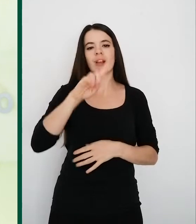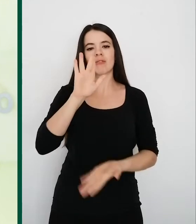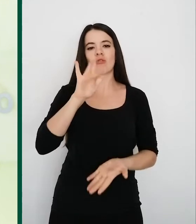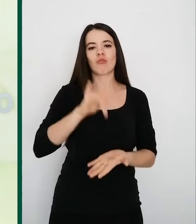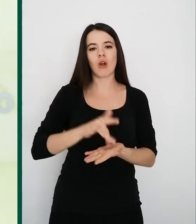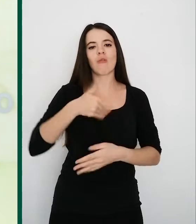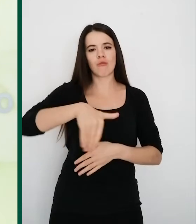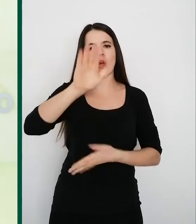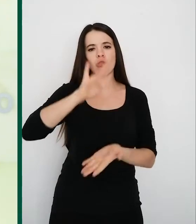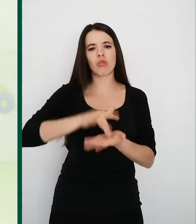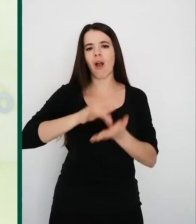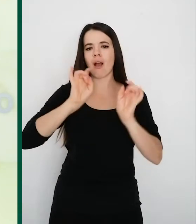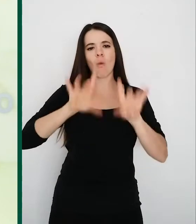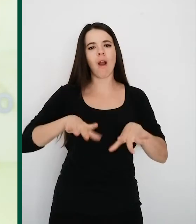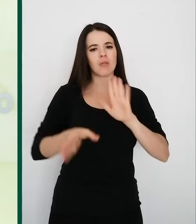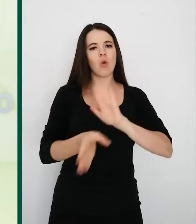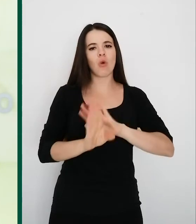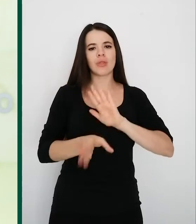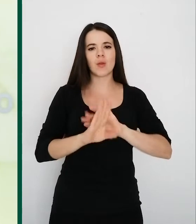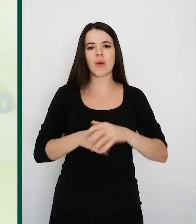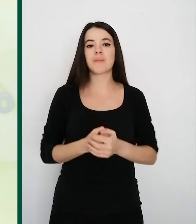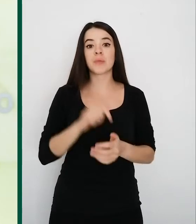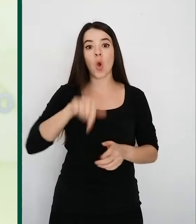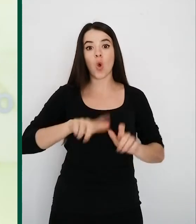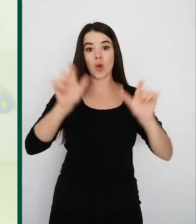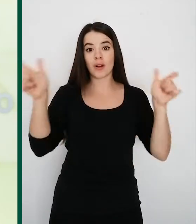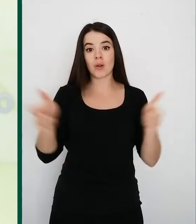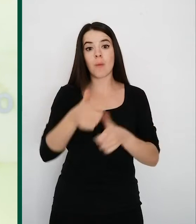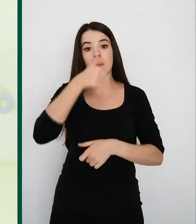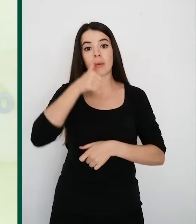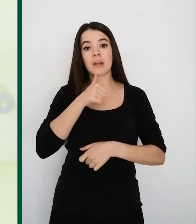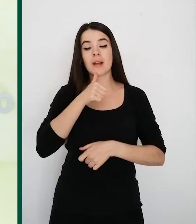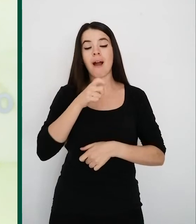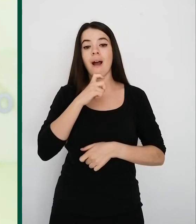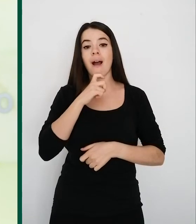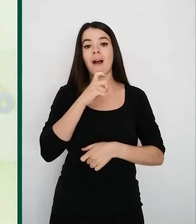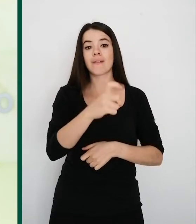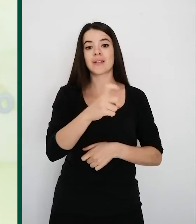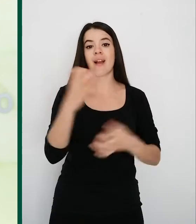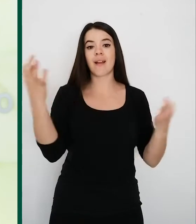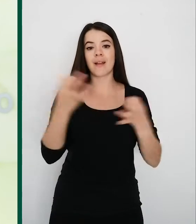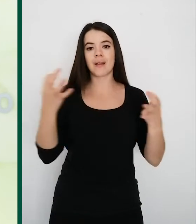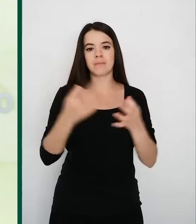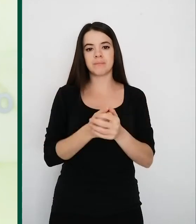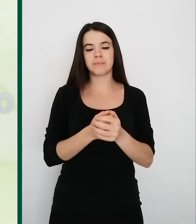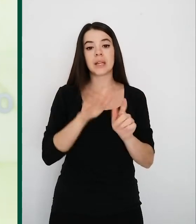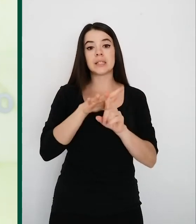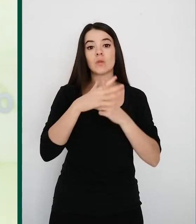y de que va a seguir siendo. En la reunión concretamente de hoy el presidente Sánchez nos ha anunciado que con el fin del